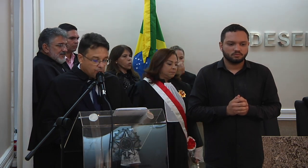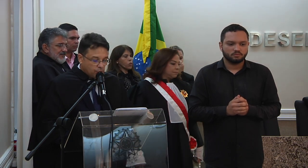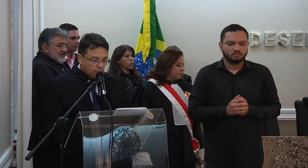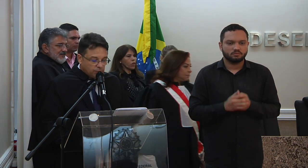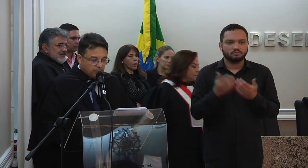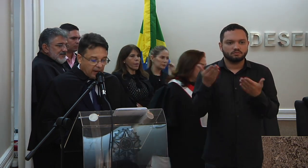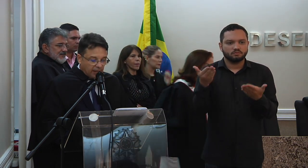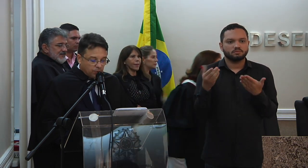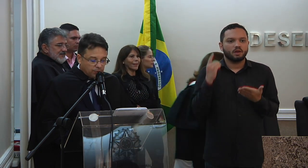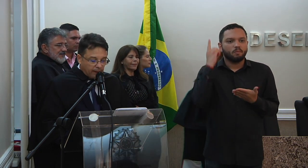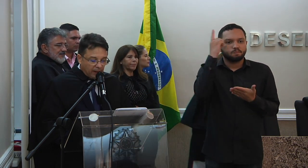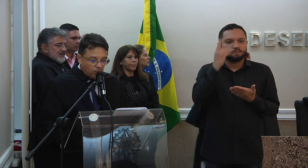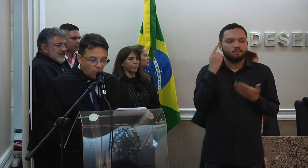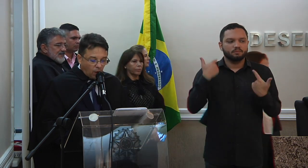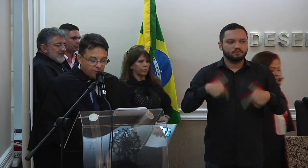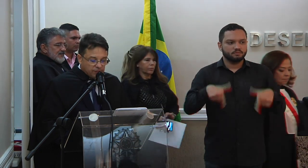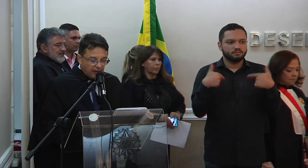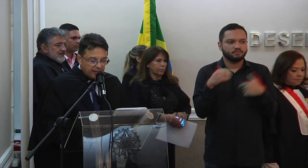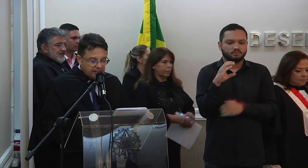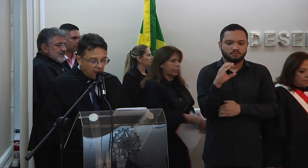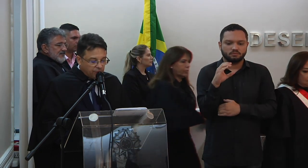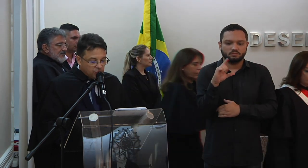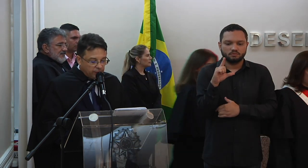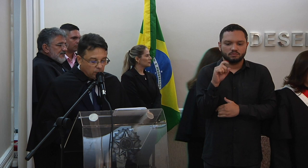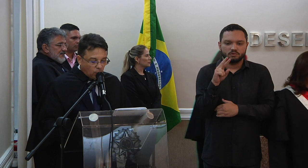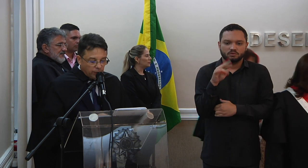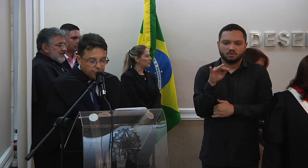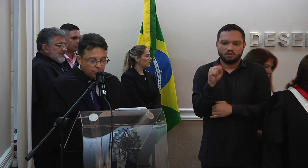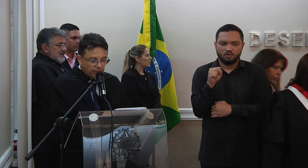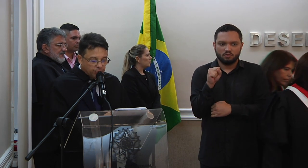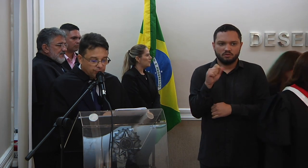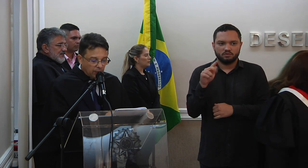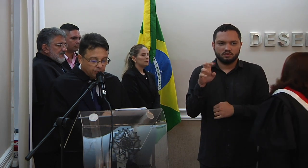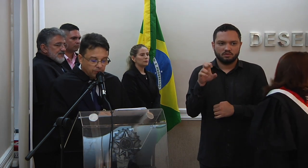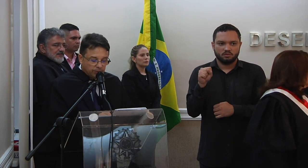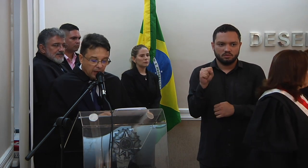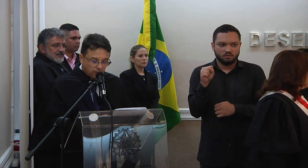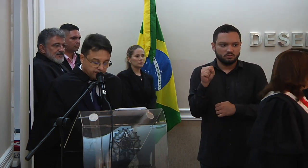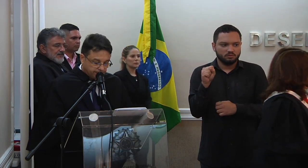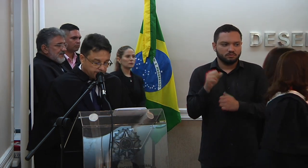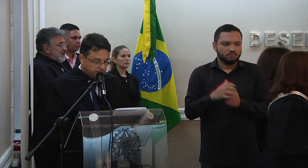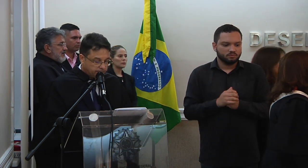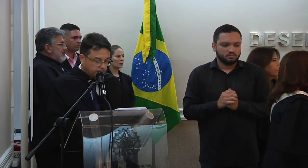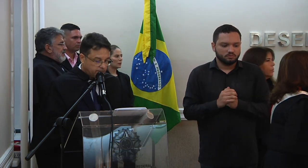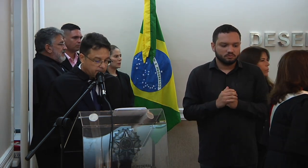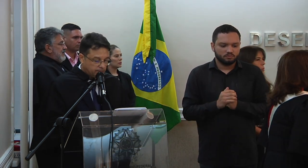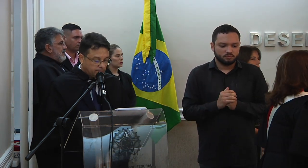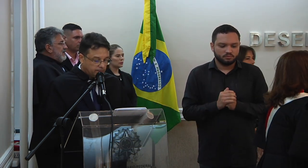Excelentíssima senhora desembargadora do trabalho Clóvis Valença Alves Filho, corregidor regional do tribunal.